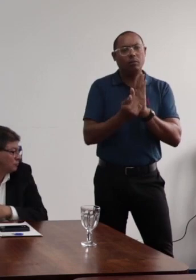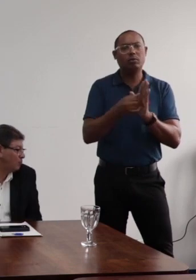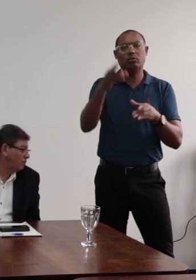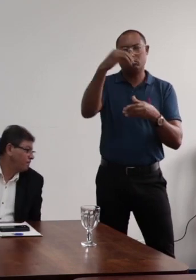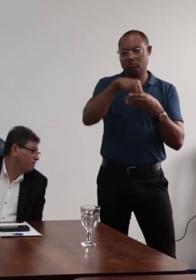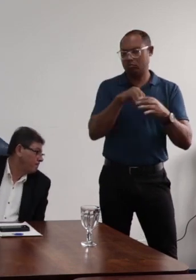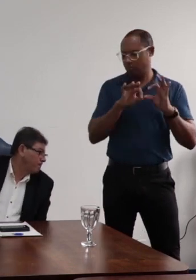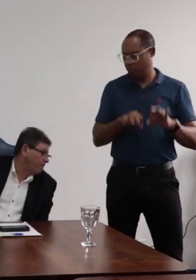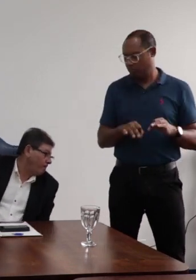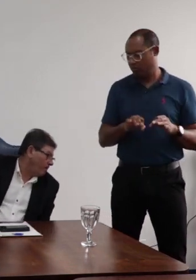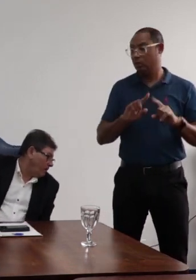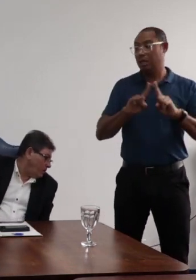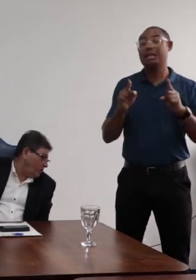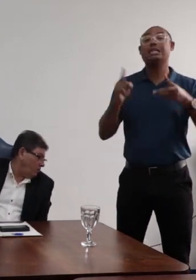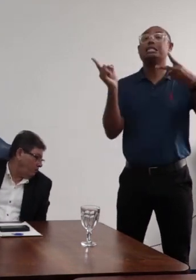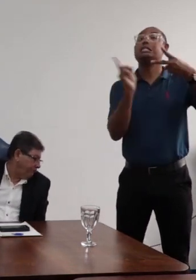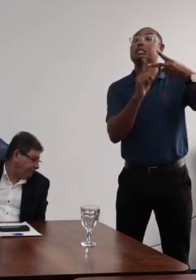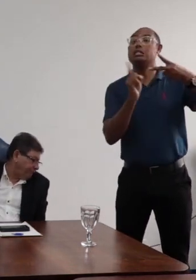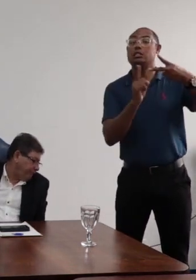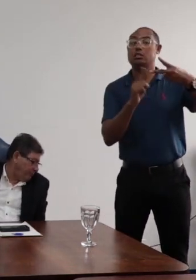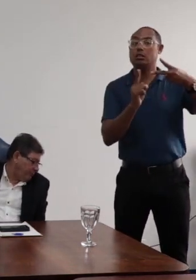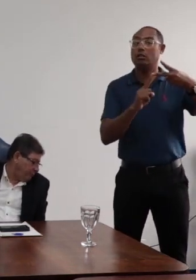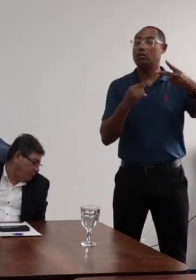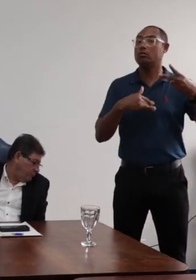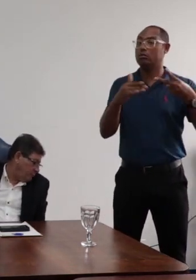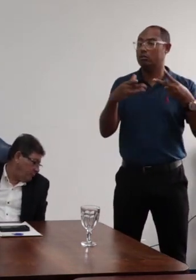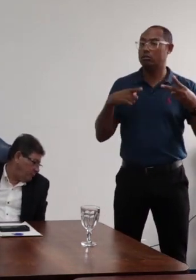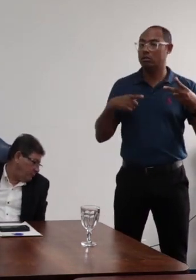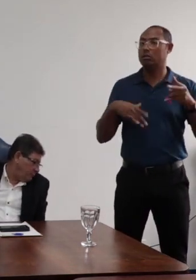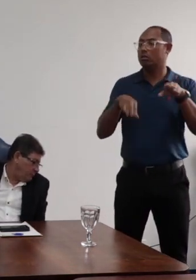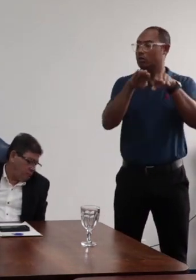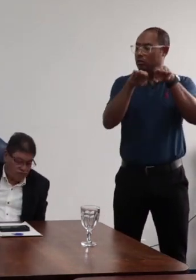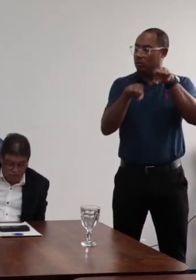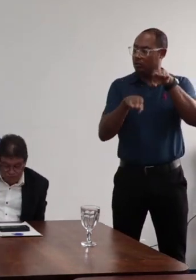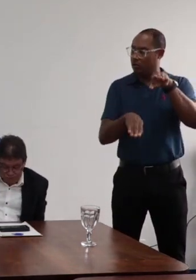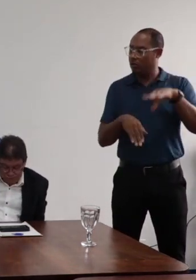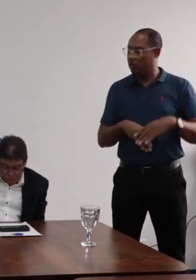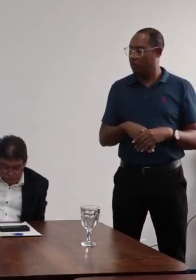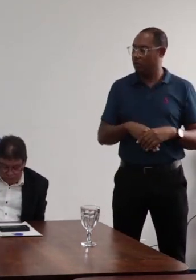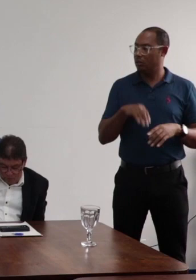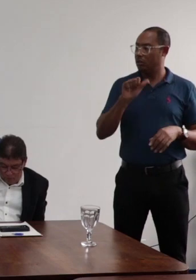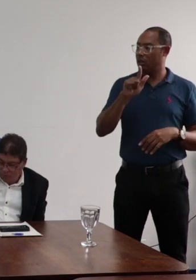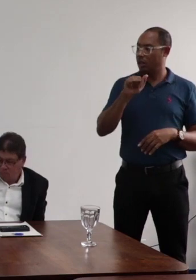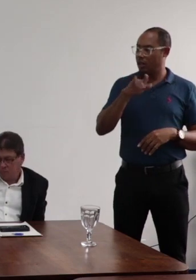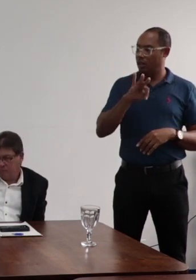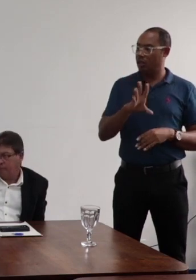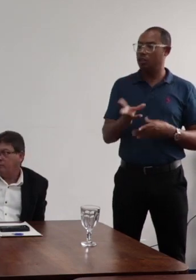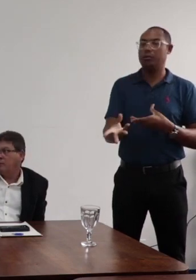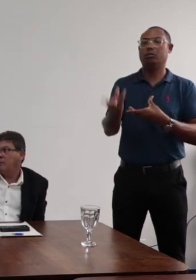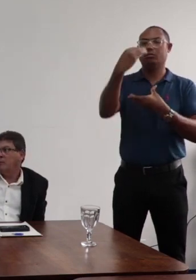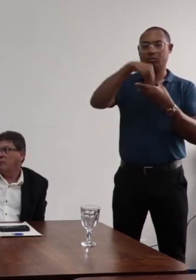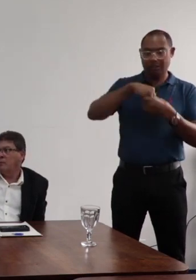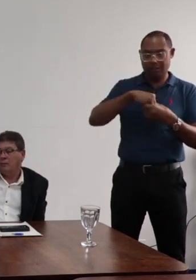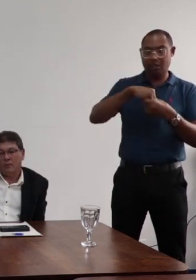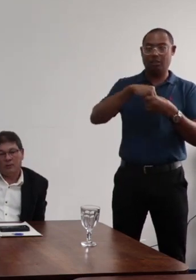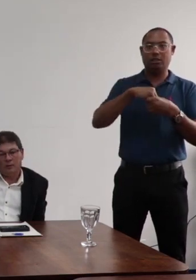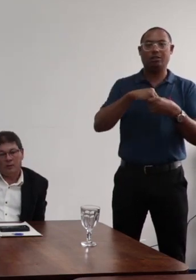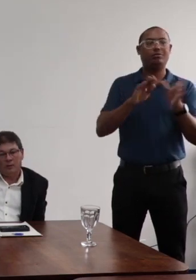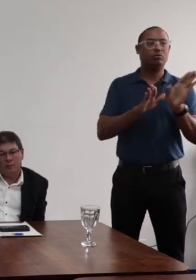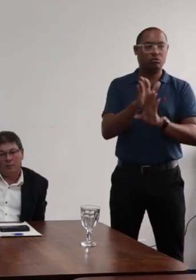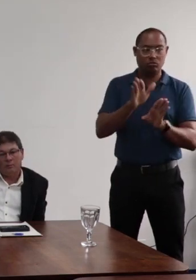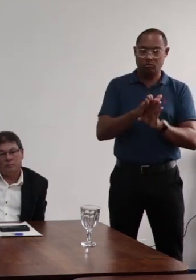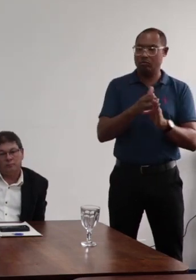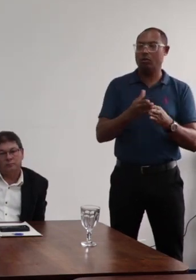deliberativo. E, segundo, há sim uma hierarquia quando comparamos o regimento interno de um